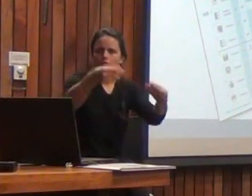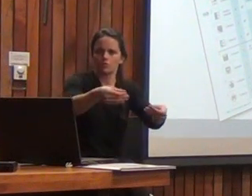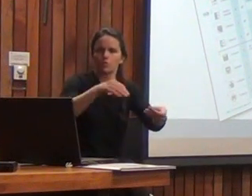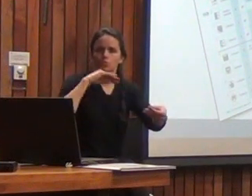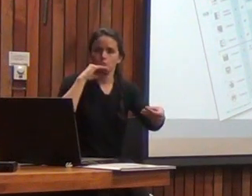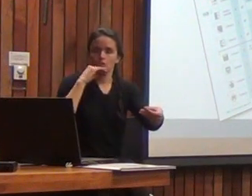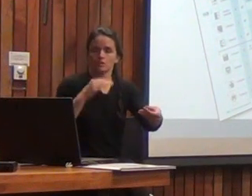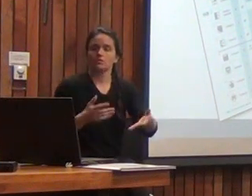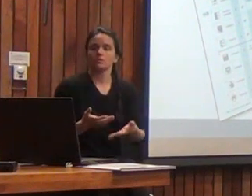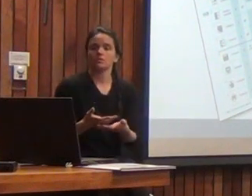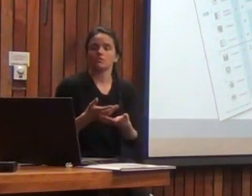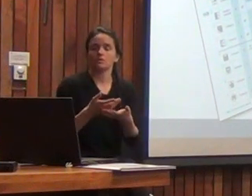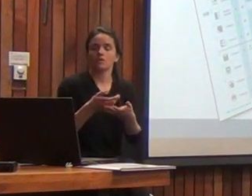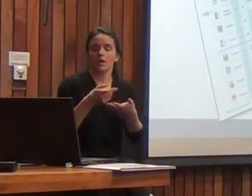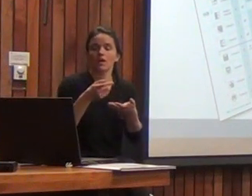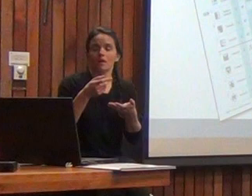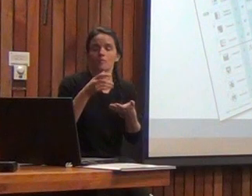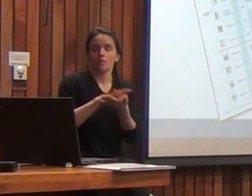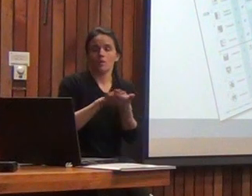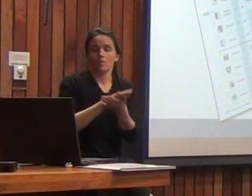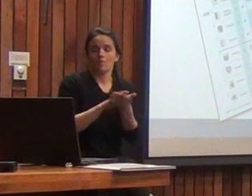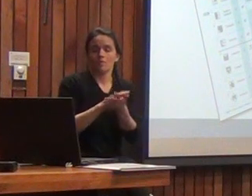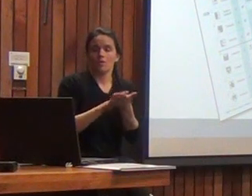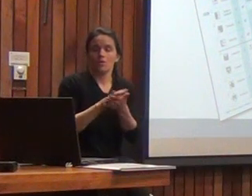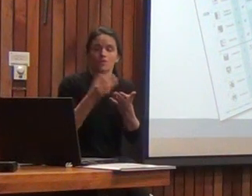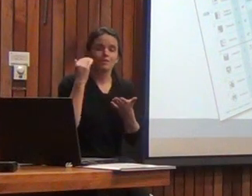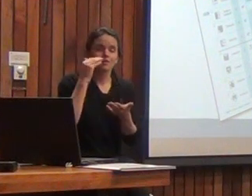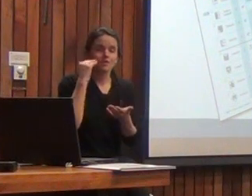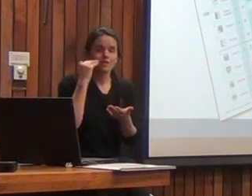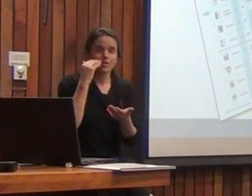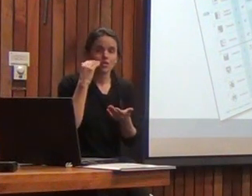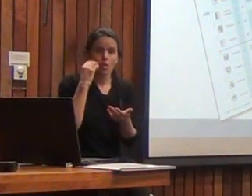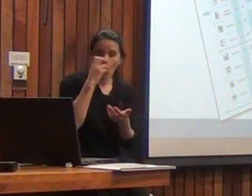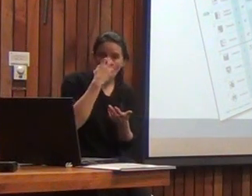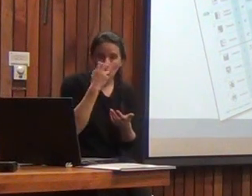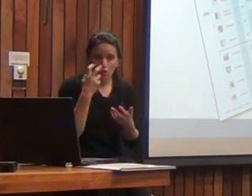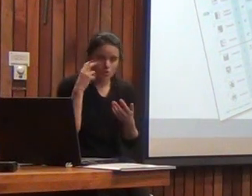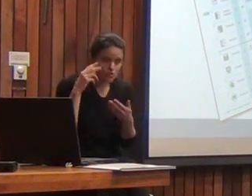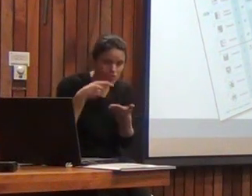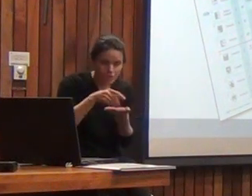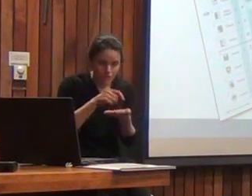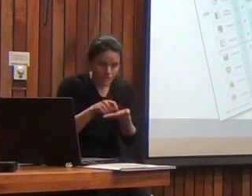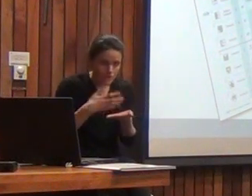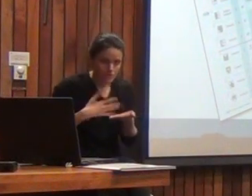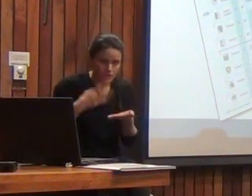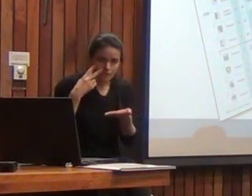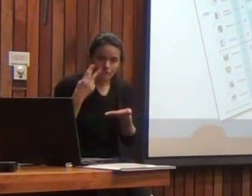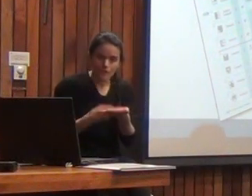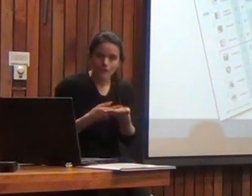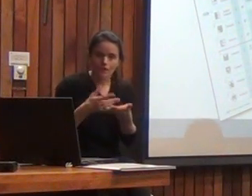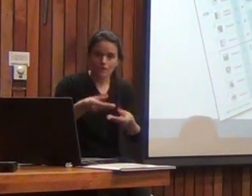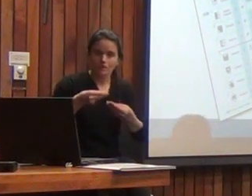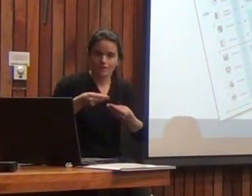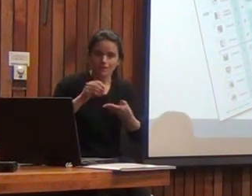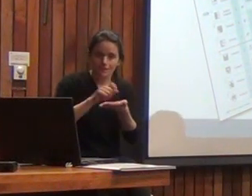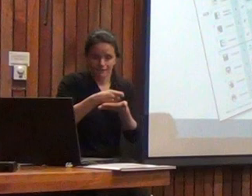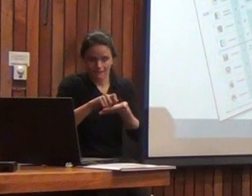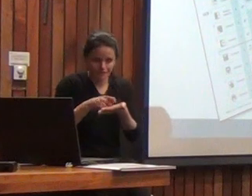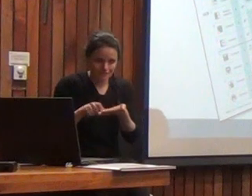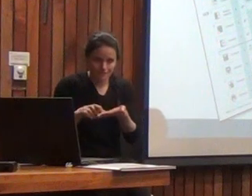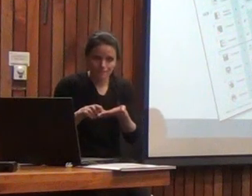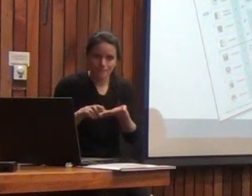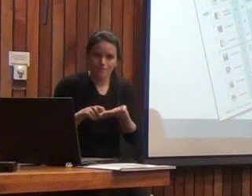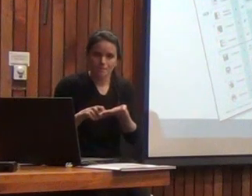utilizando y si están evaluando un niño particularmente curioso quizá no sería raro que ese niño tomara claves y